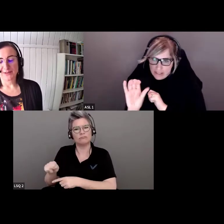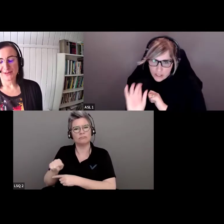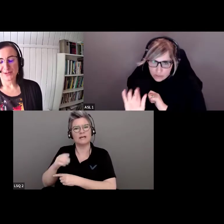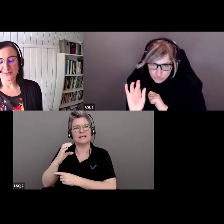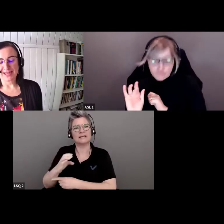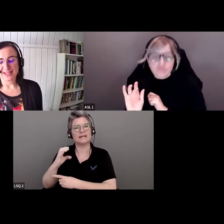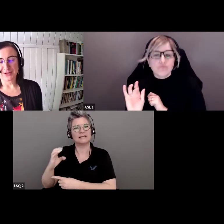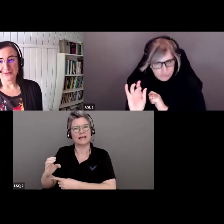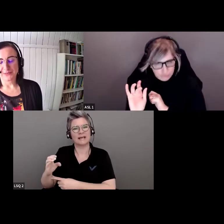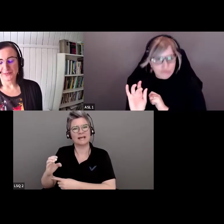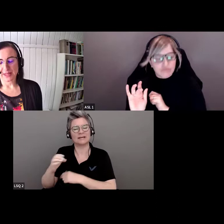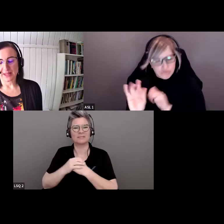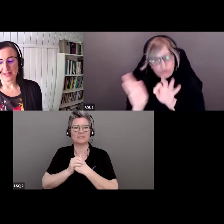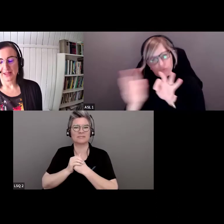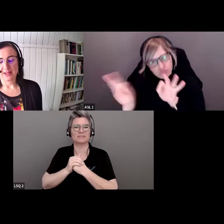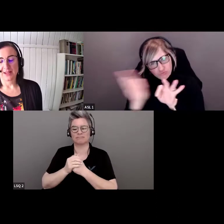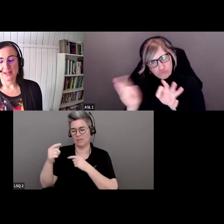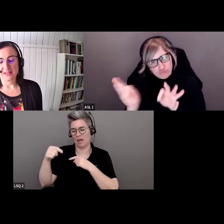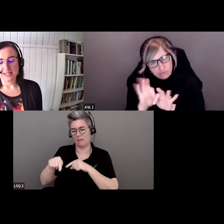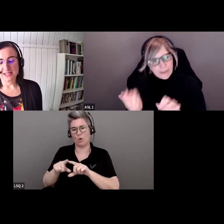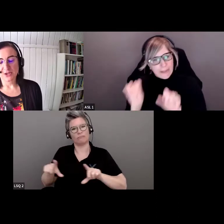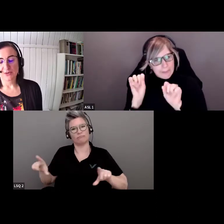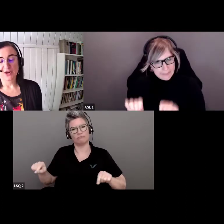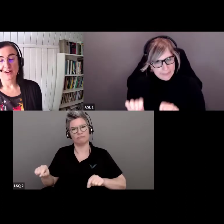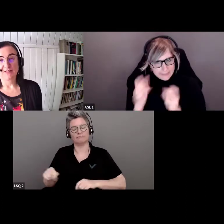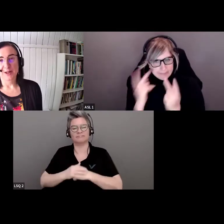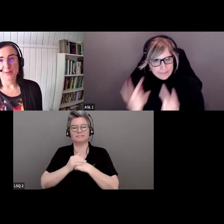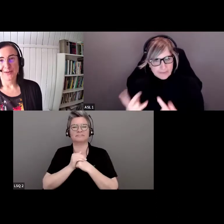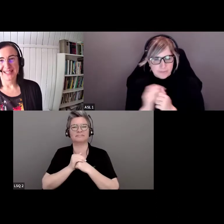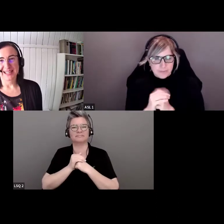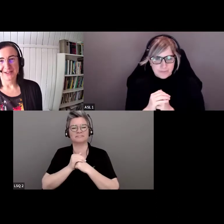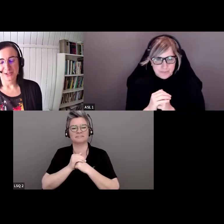CC » au bas de votre écran Zoom.